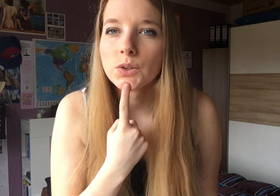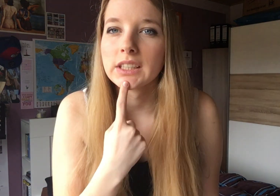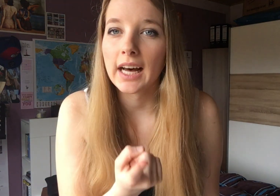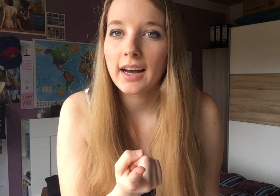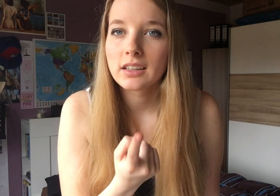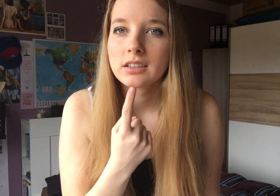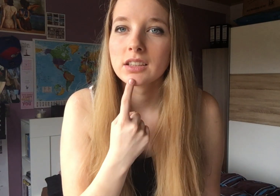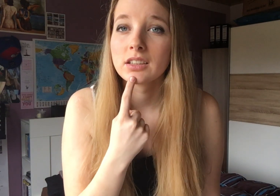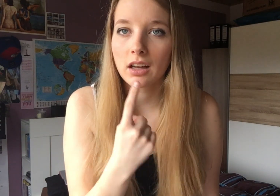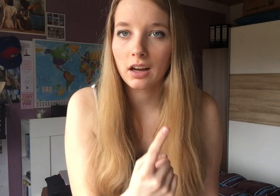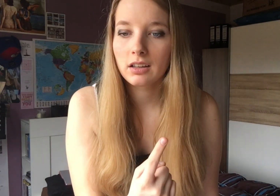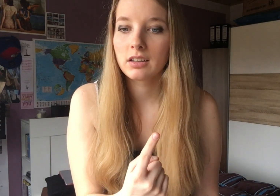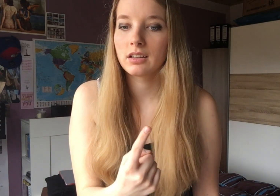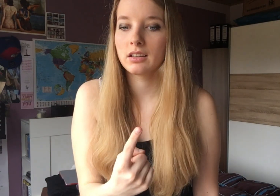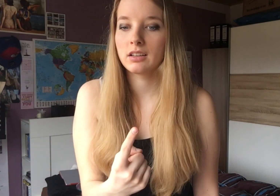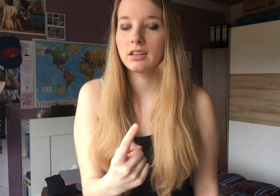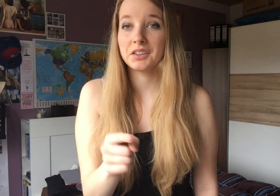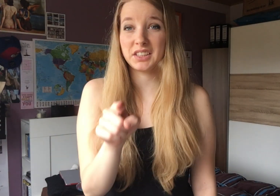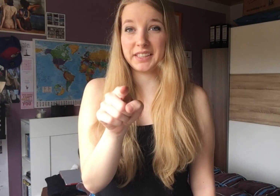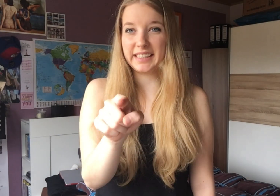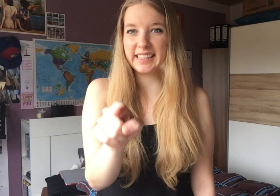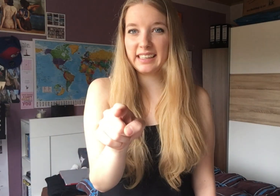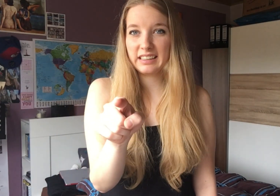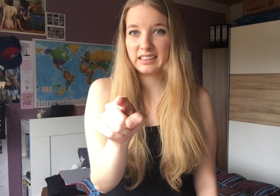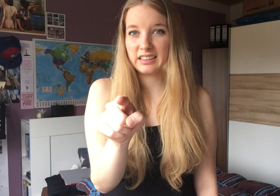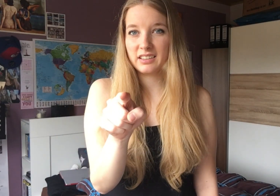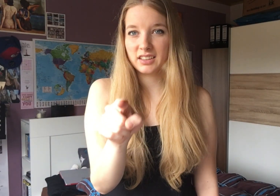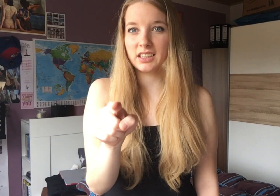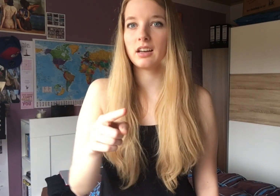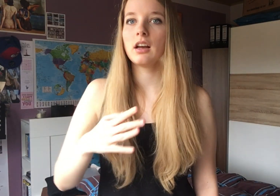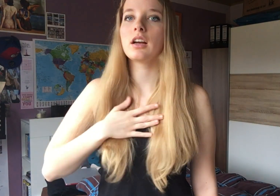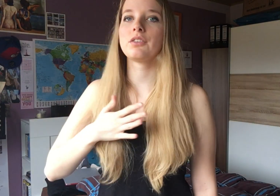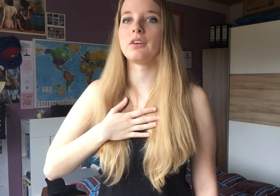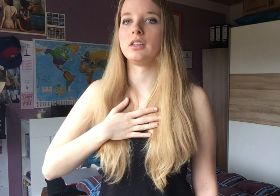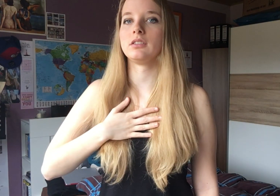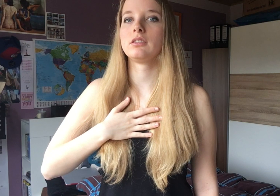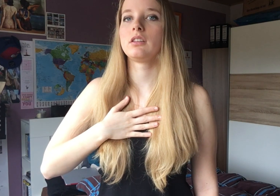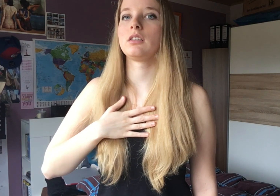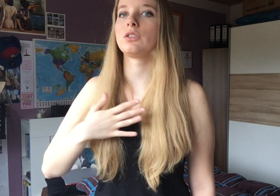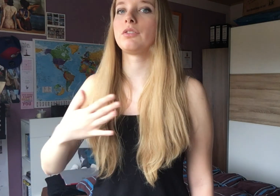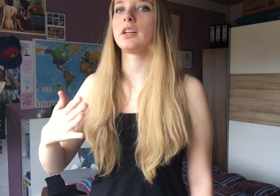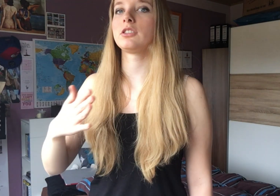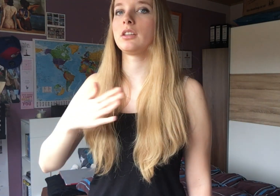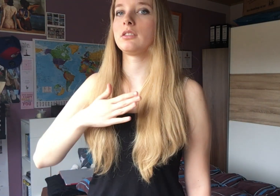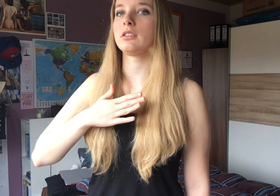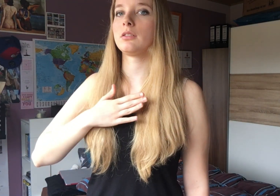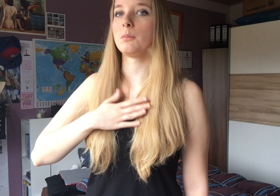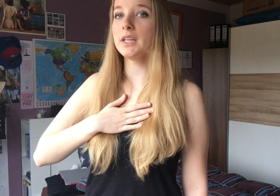so, sag, sag, die dir, dir gefallen. Also gefallen, statt mich,